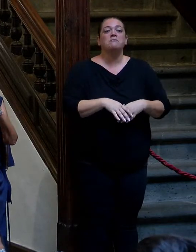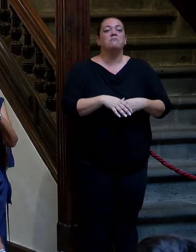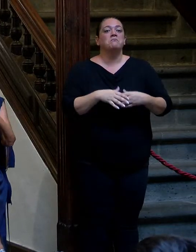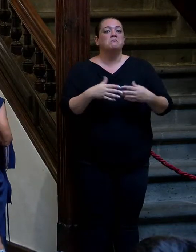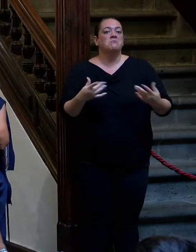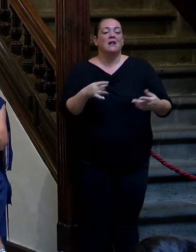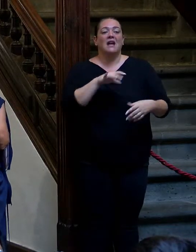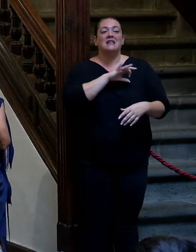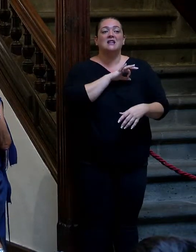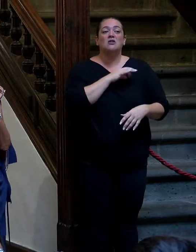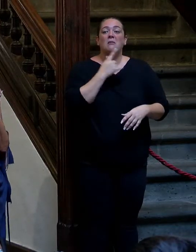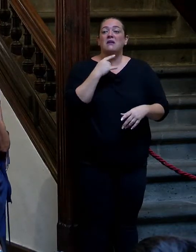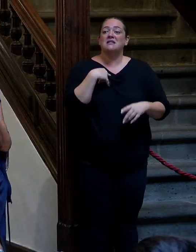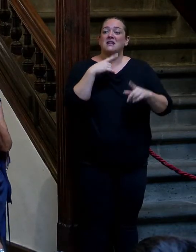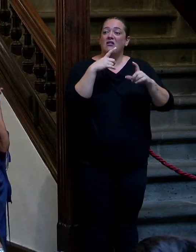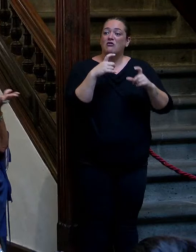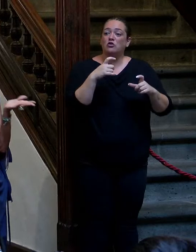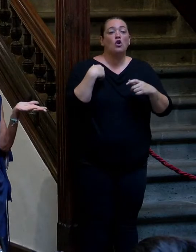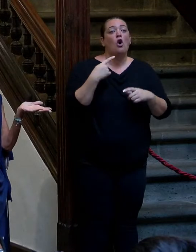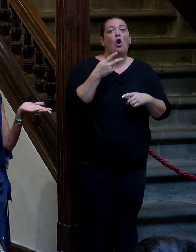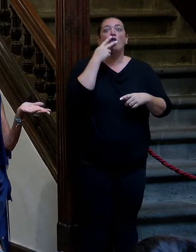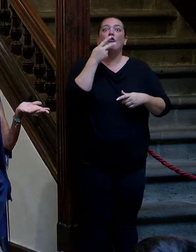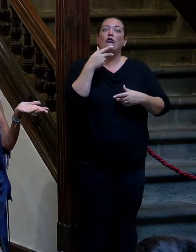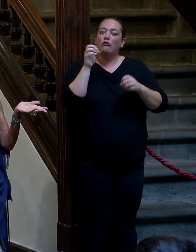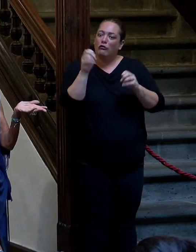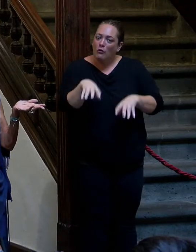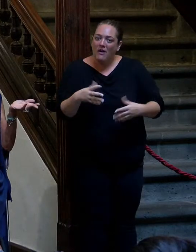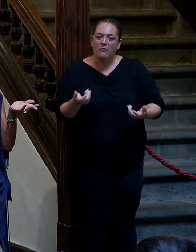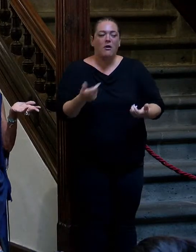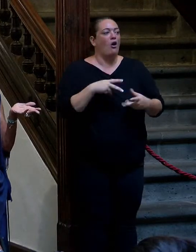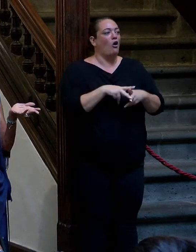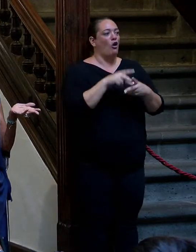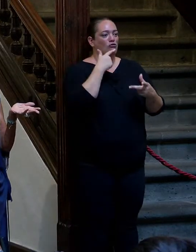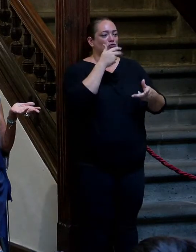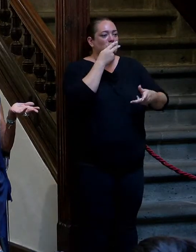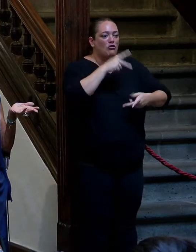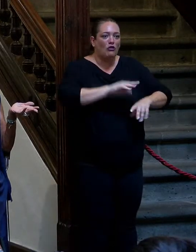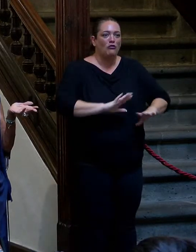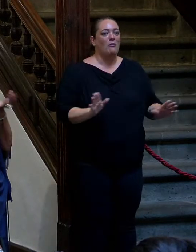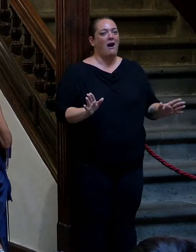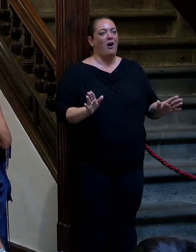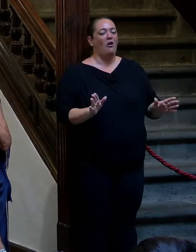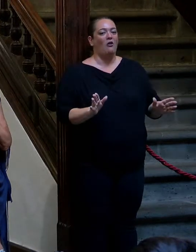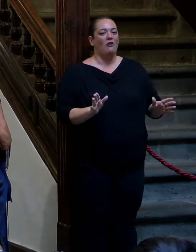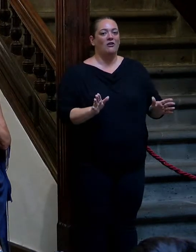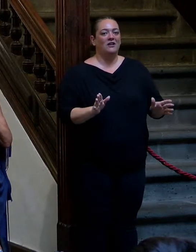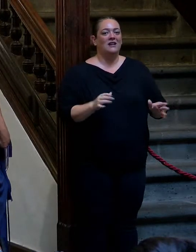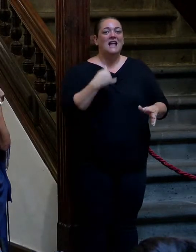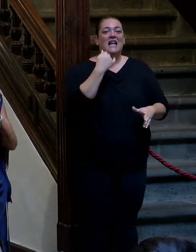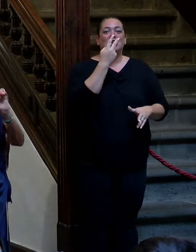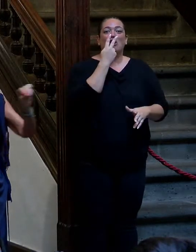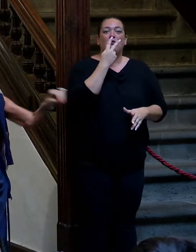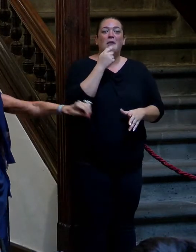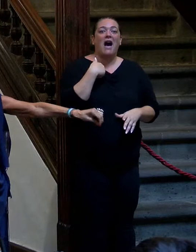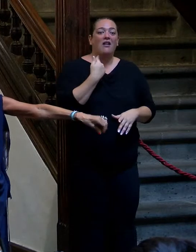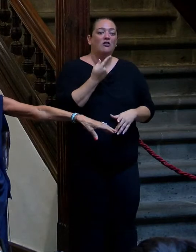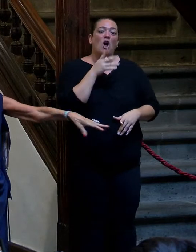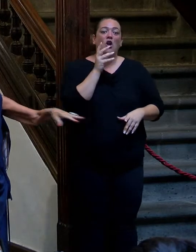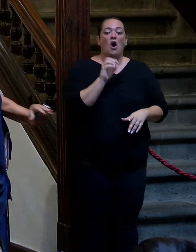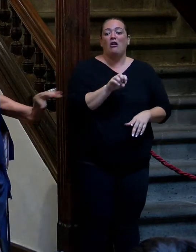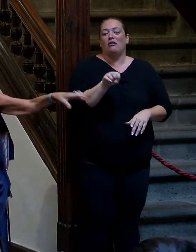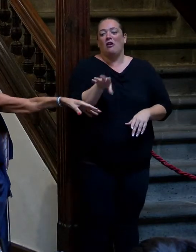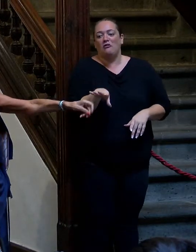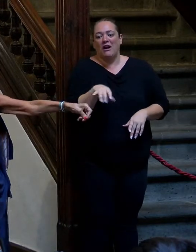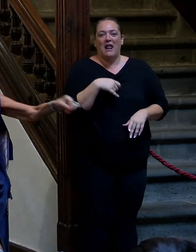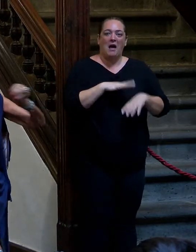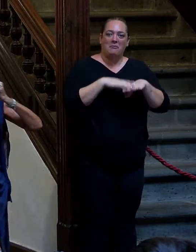Una señora que me dice, ¿te puedes hacer una foto? No, deja de fumar, coño, si no fuma en ningún lado, es que no tengo donde fumar. Estaba fumándome este cigarro. Bueno, vamos a apartarlo, lo